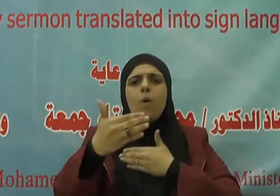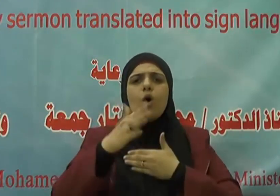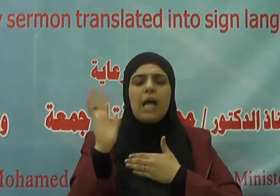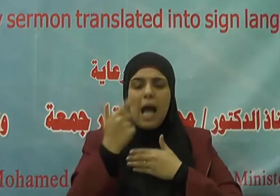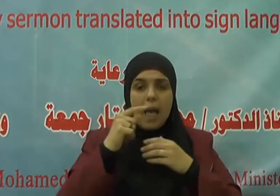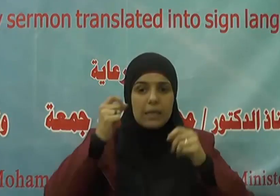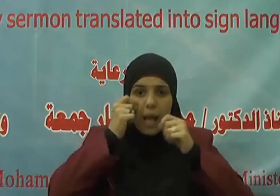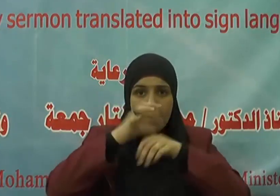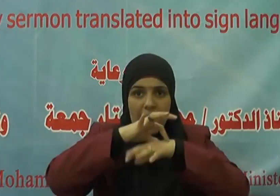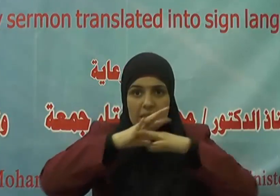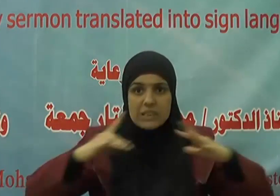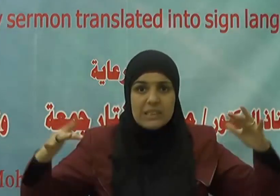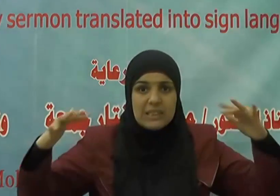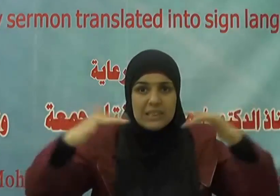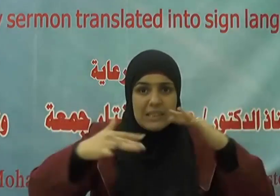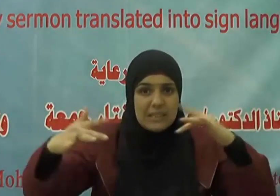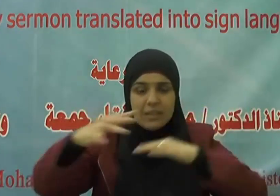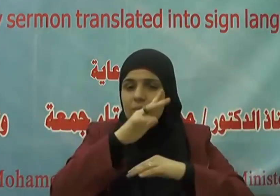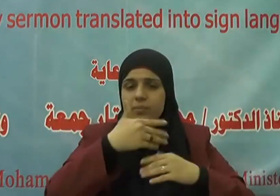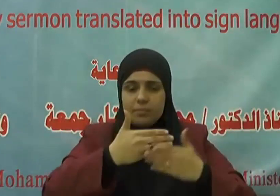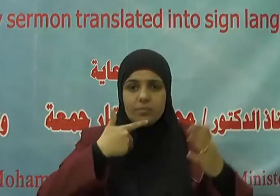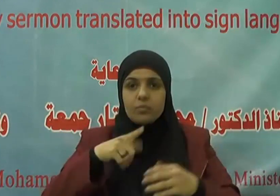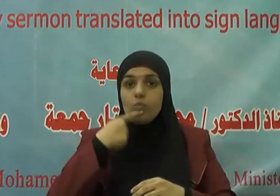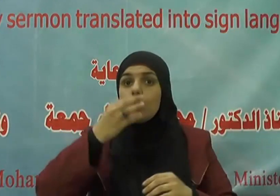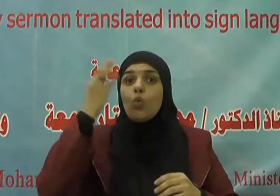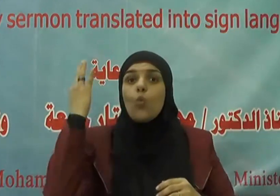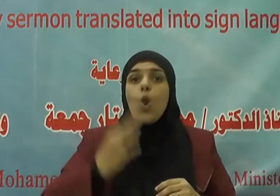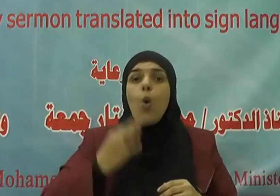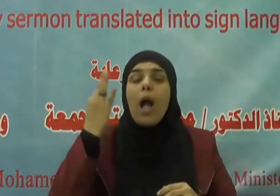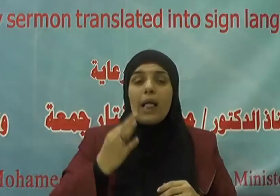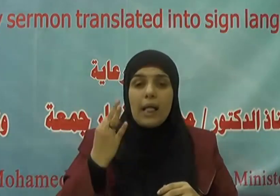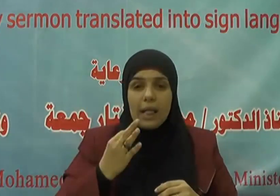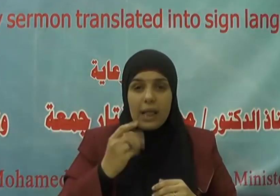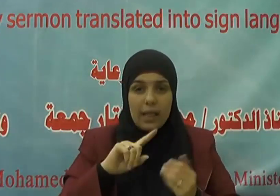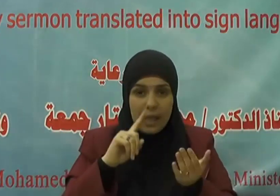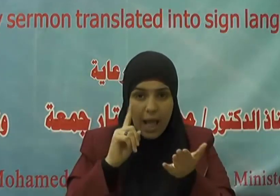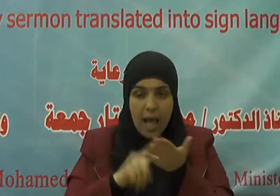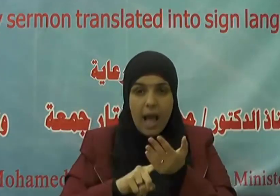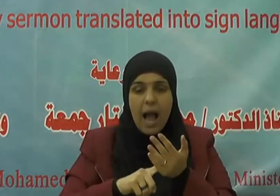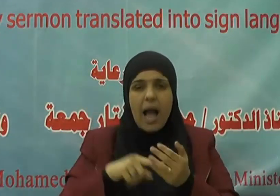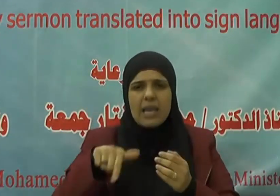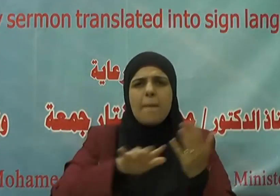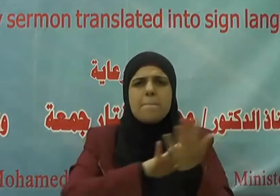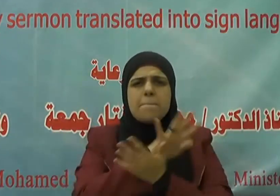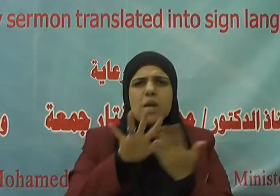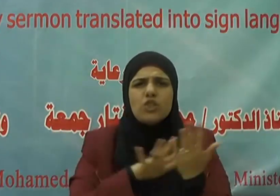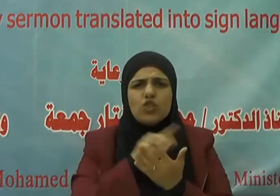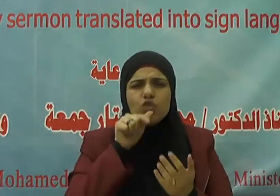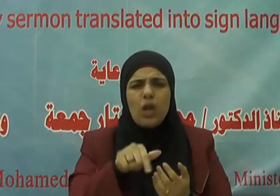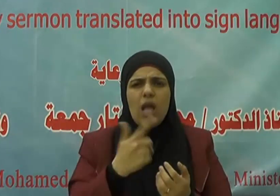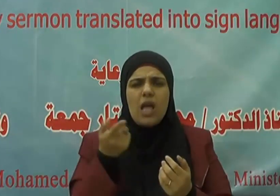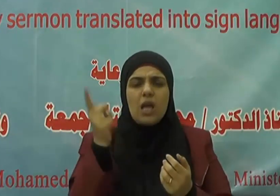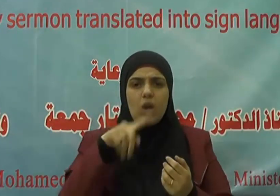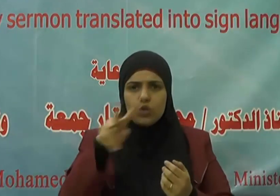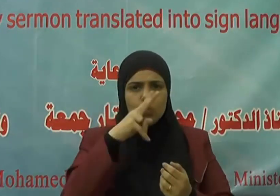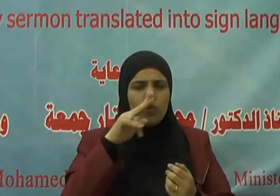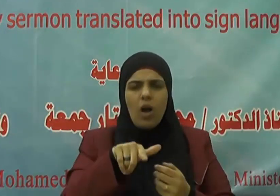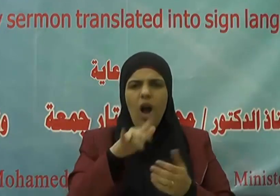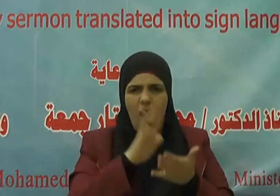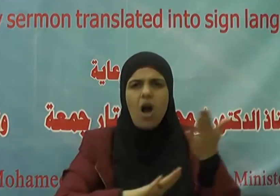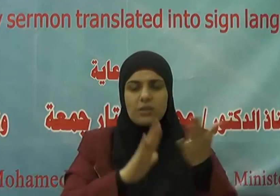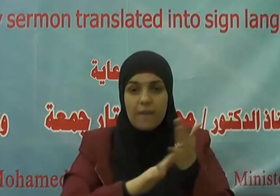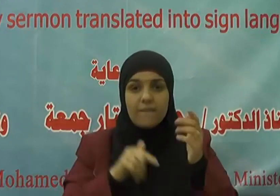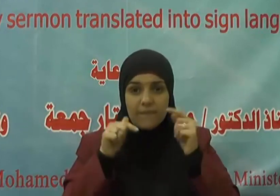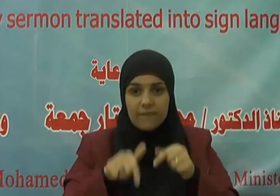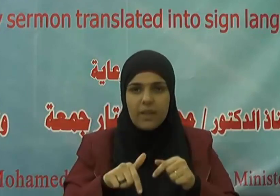التجمعات ونؤكد أن الأزمات والمواقف الحرجة